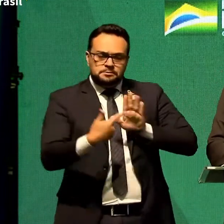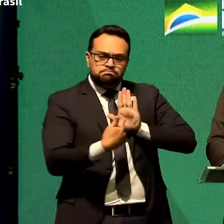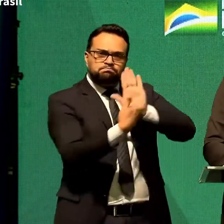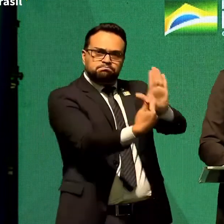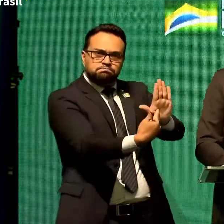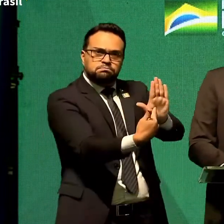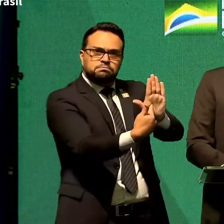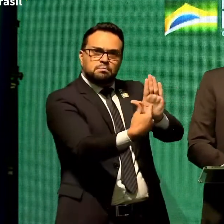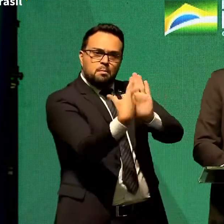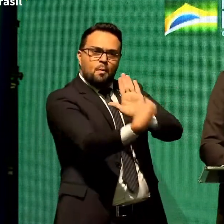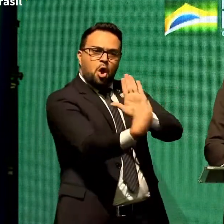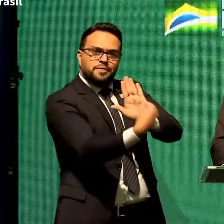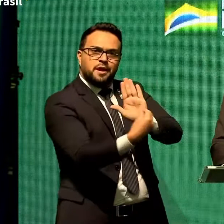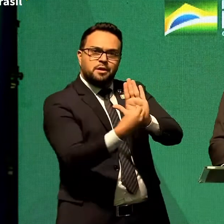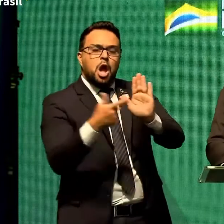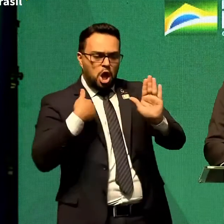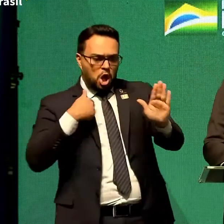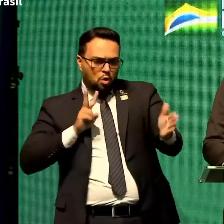Chapecó.